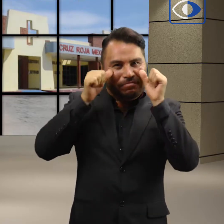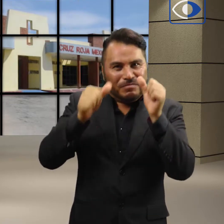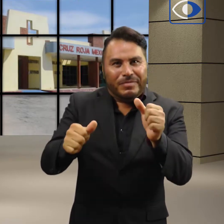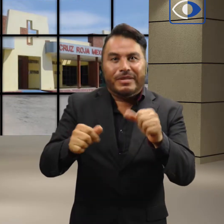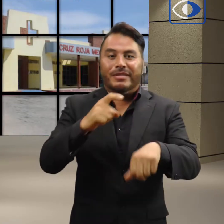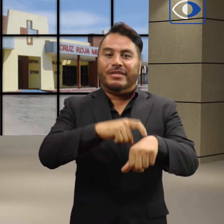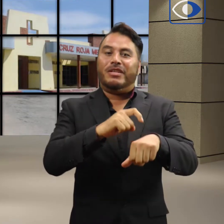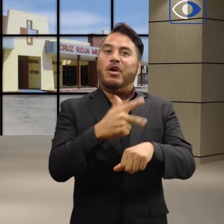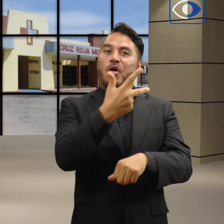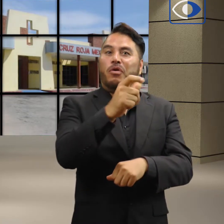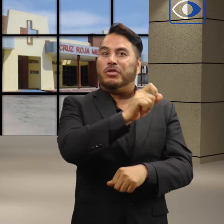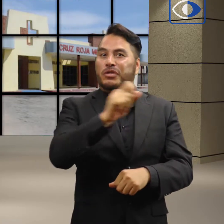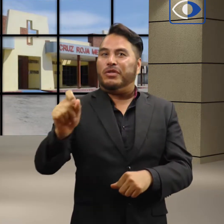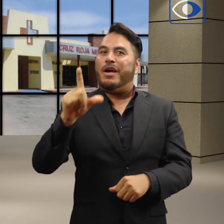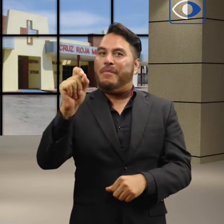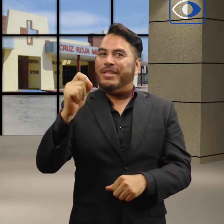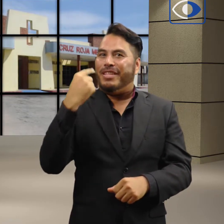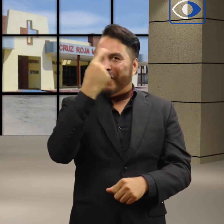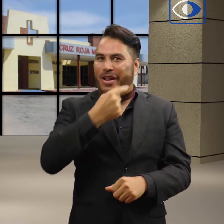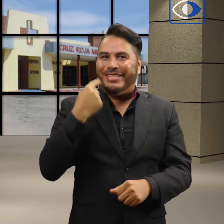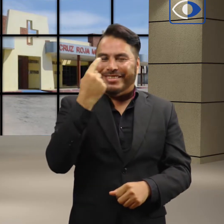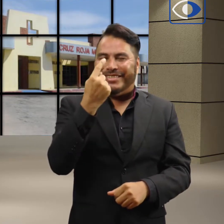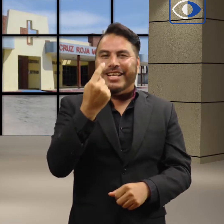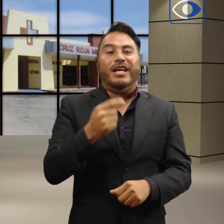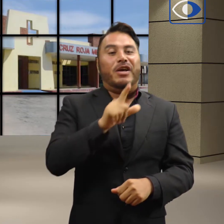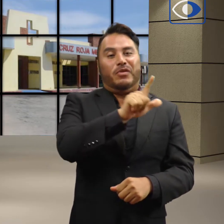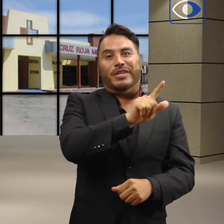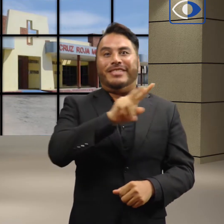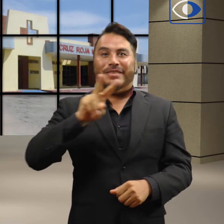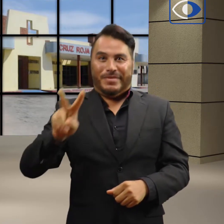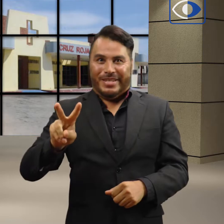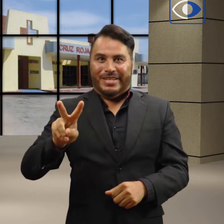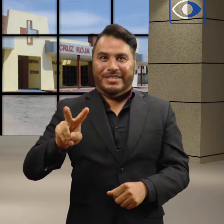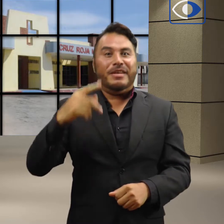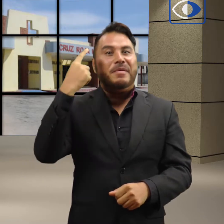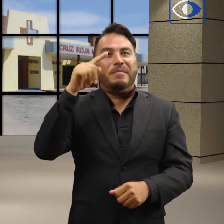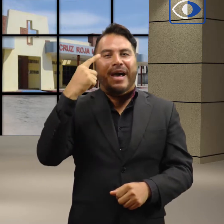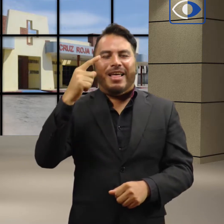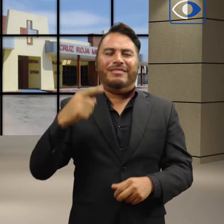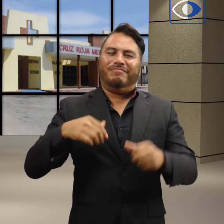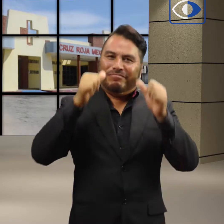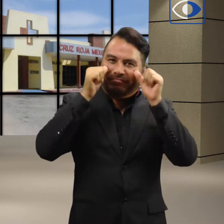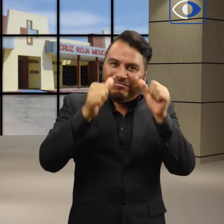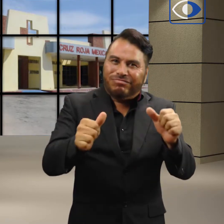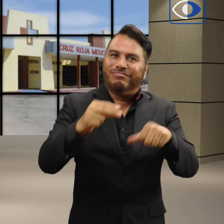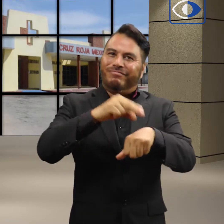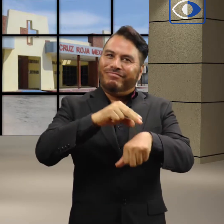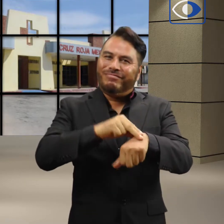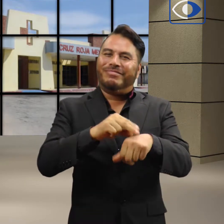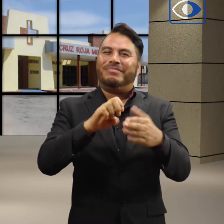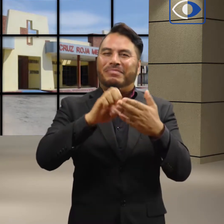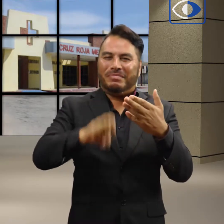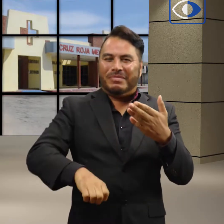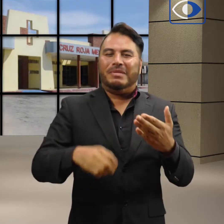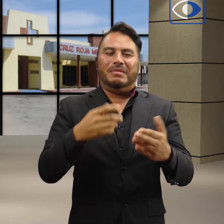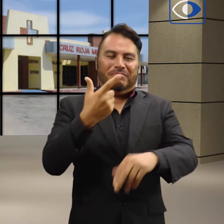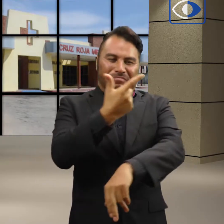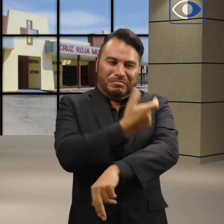un horario de atención de las 8 a las 20 horas, de lunes a viernes, para los servicios de consulta general, certificado médico,